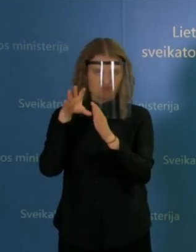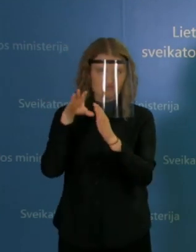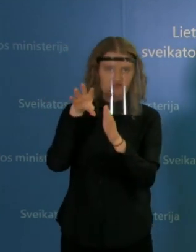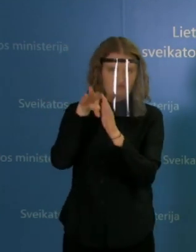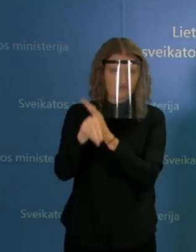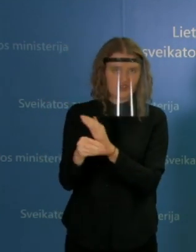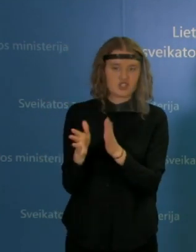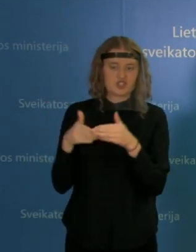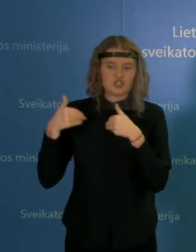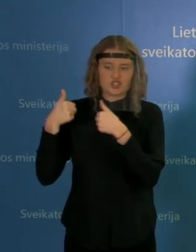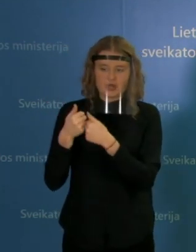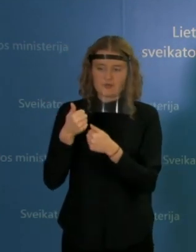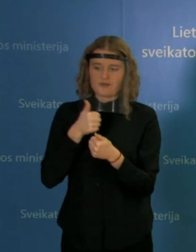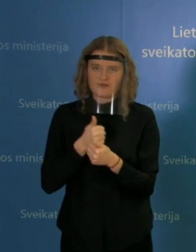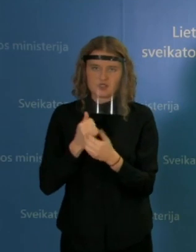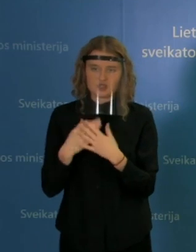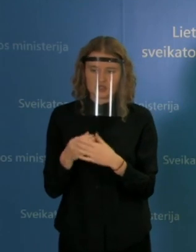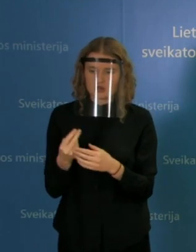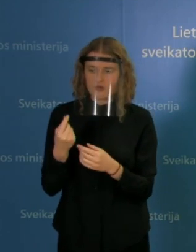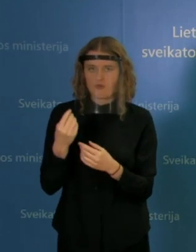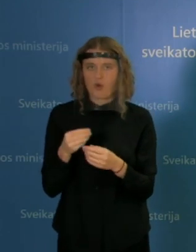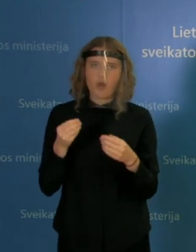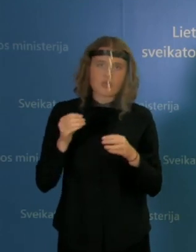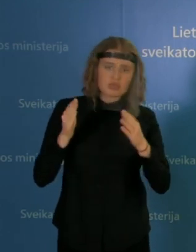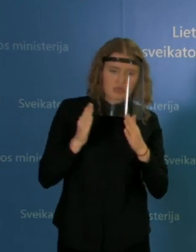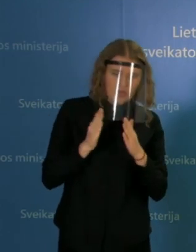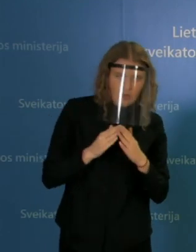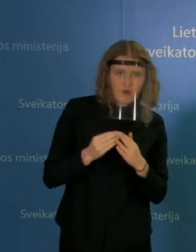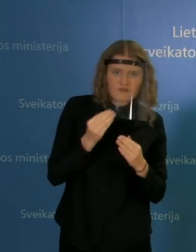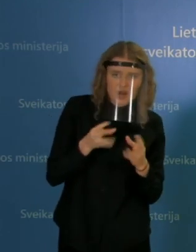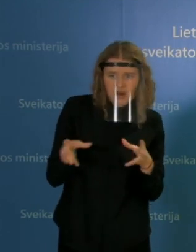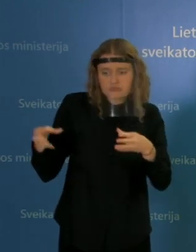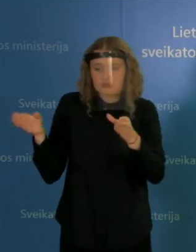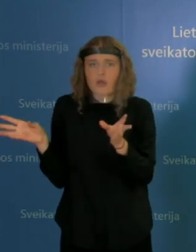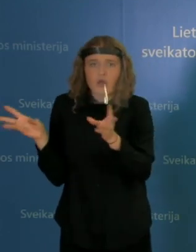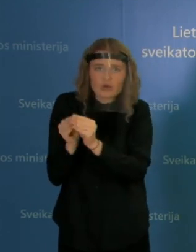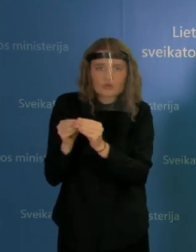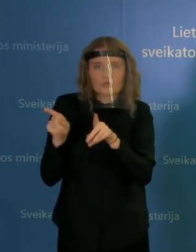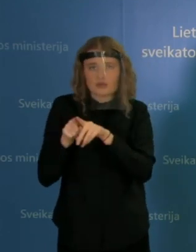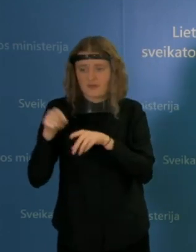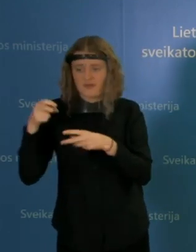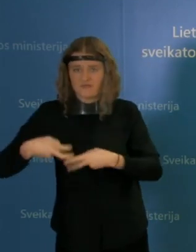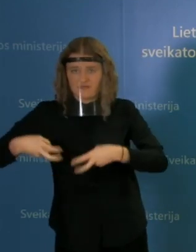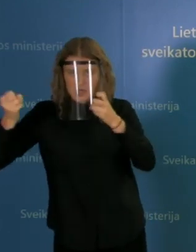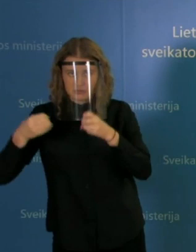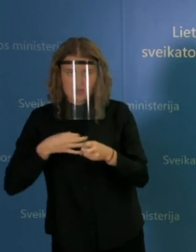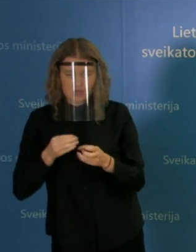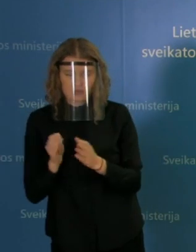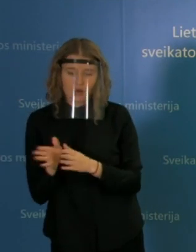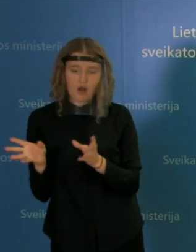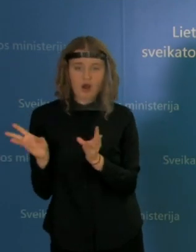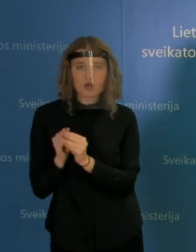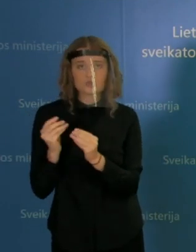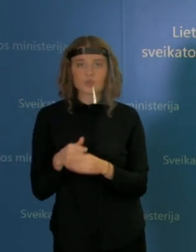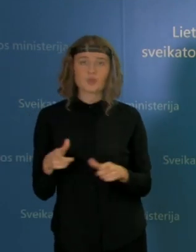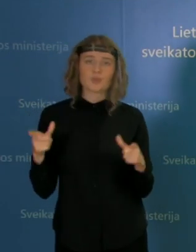taip kiekvieną vakarą matyti, ar namiai, viešbutį vakarieniauja, jeigu ten jie atvažiavę su šeima, žiūri kina ir